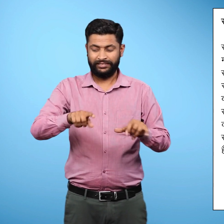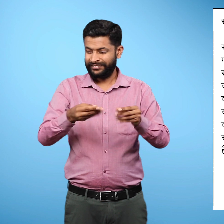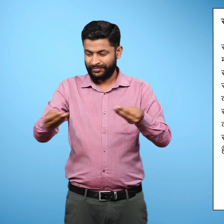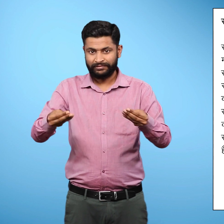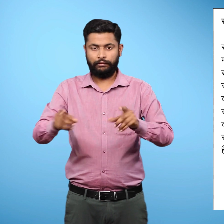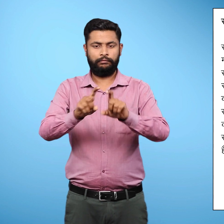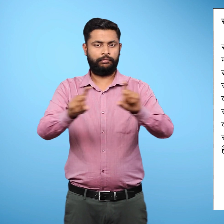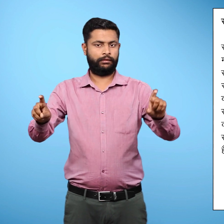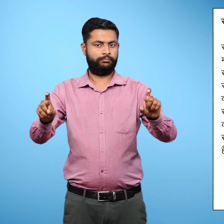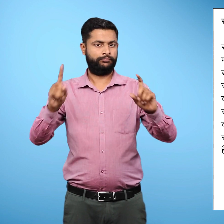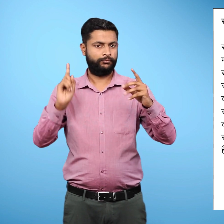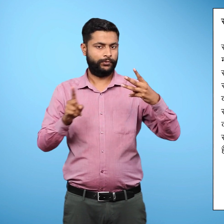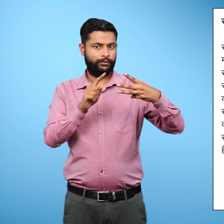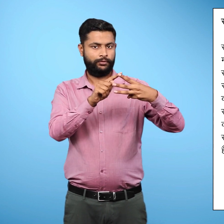प्राथमिक आवशक्ताएं हैं.